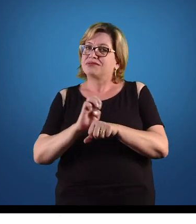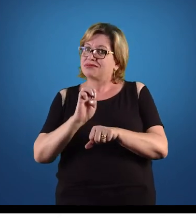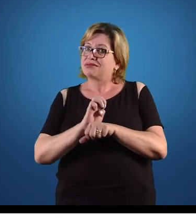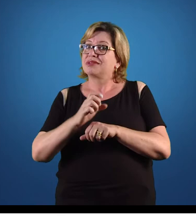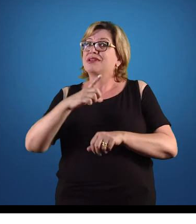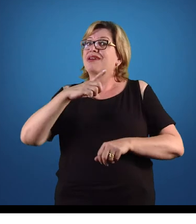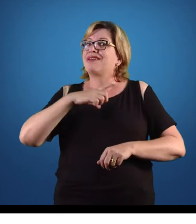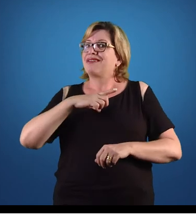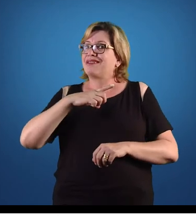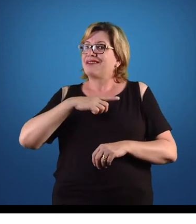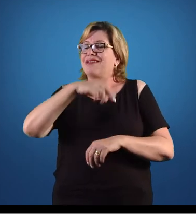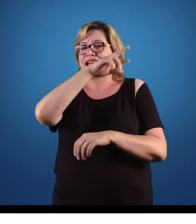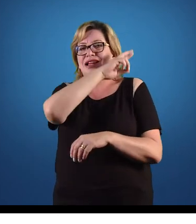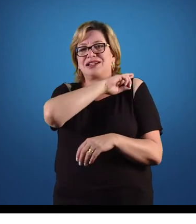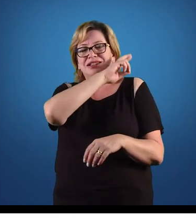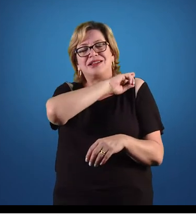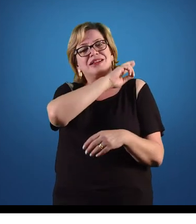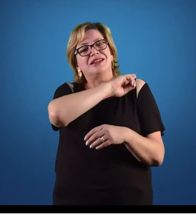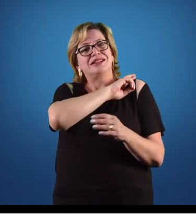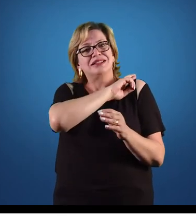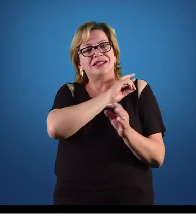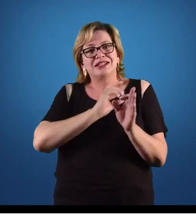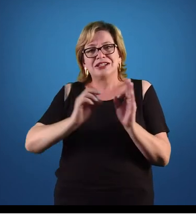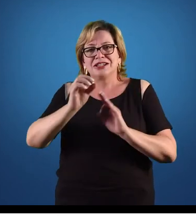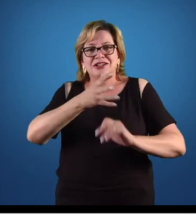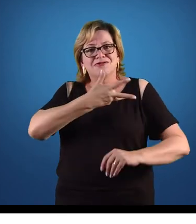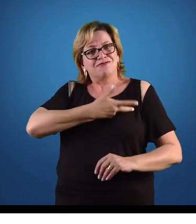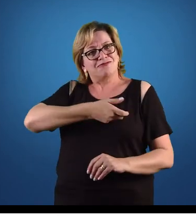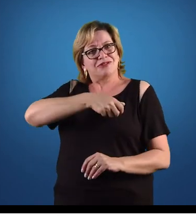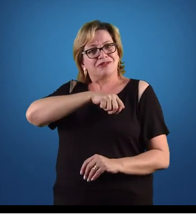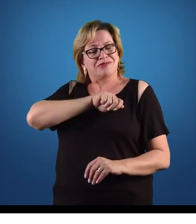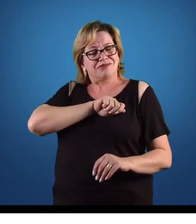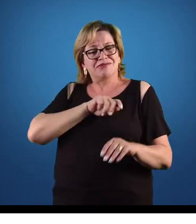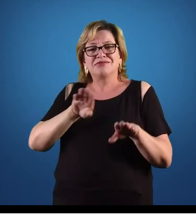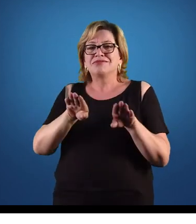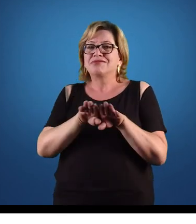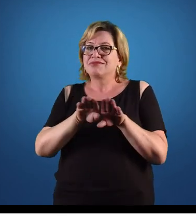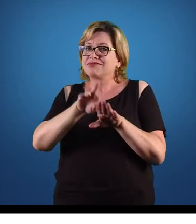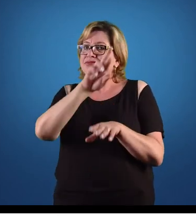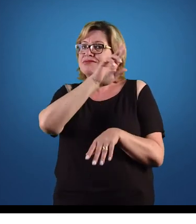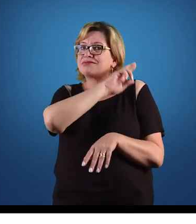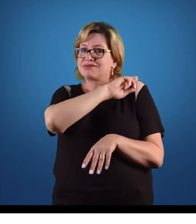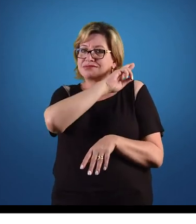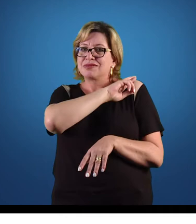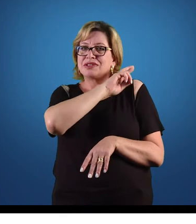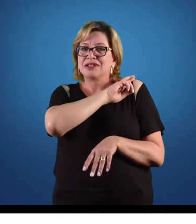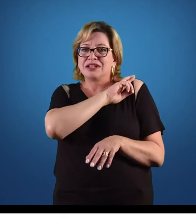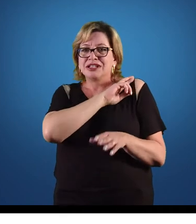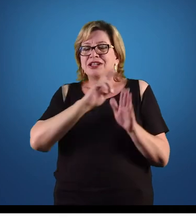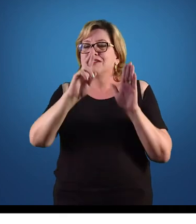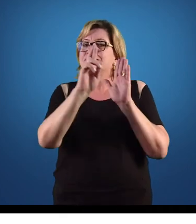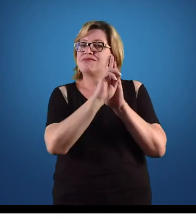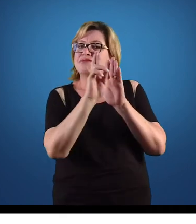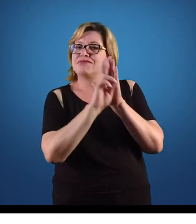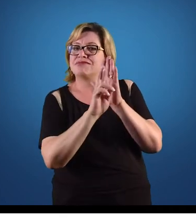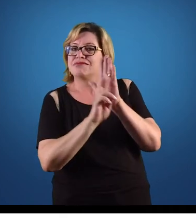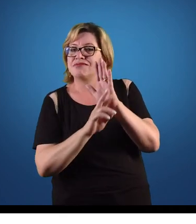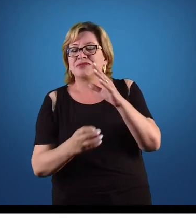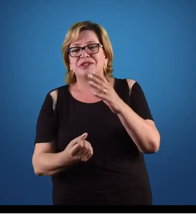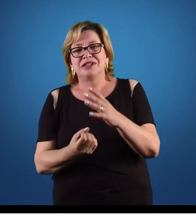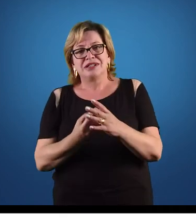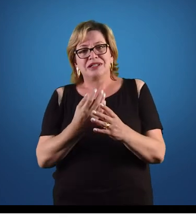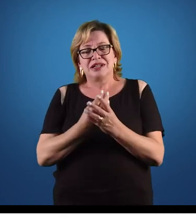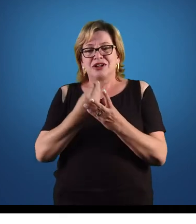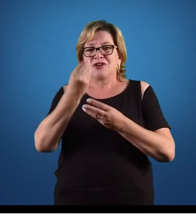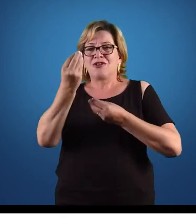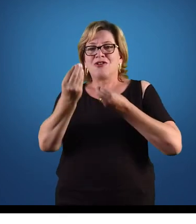quê? Continuou com a função de fiscalizar, continuou com a função de regulamentar as